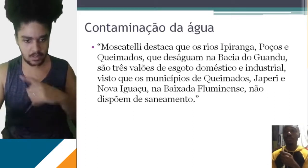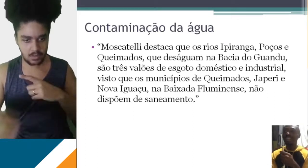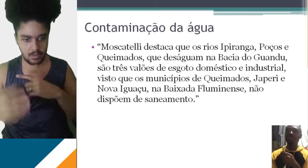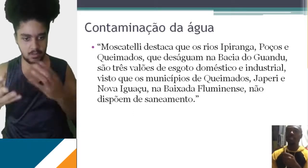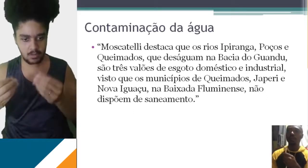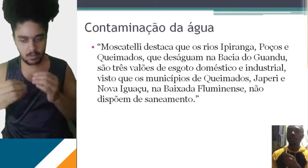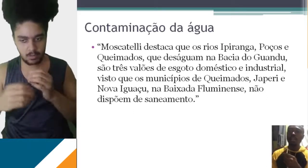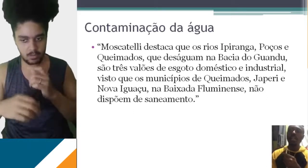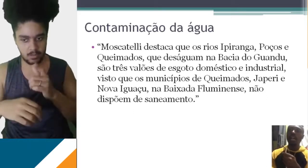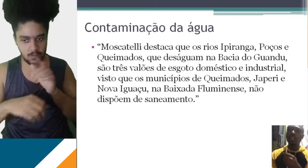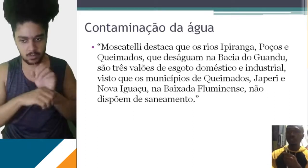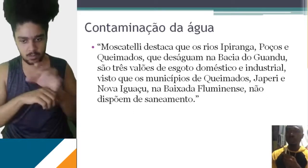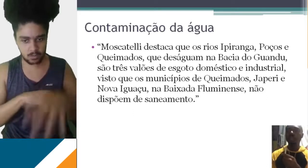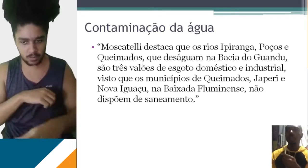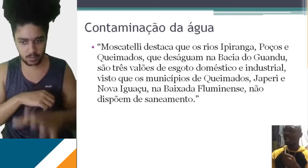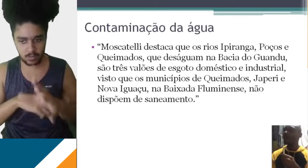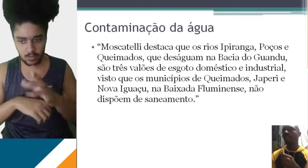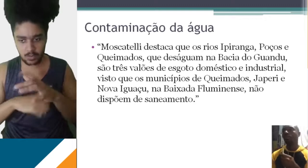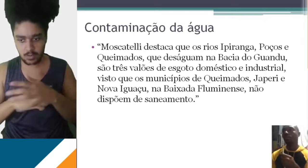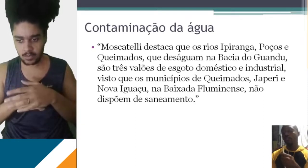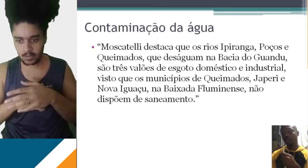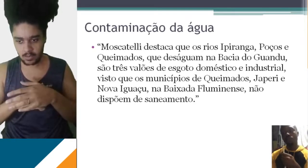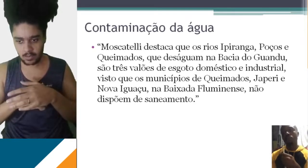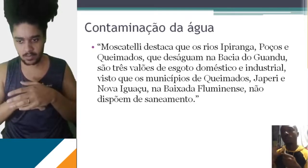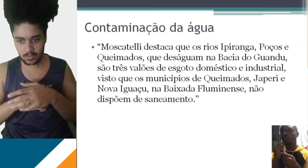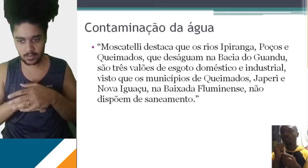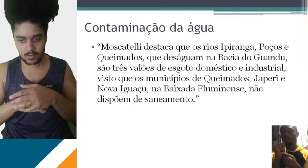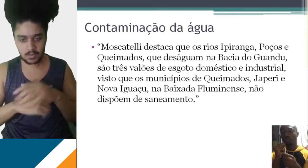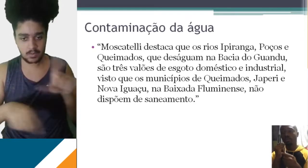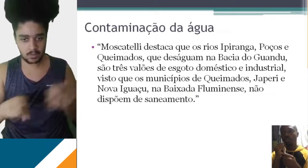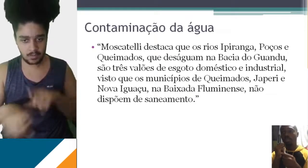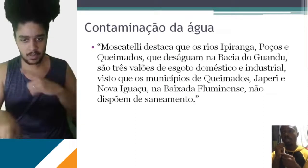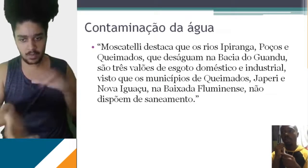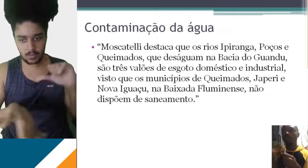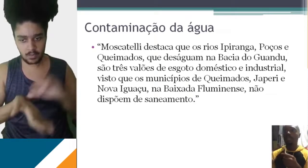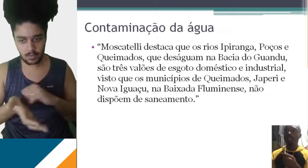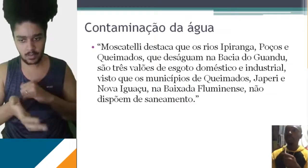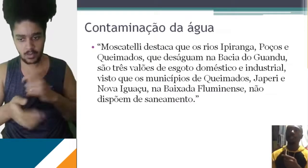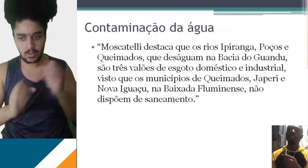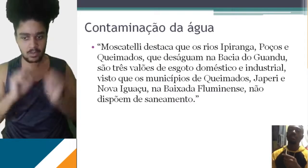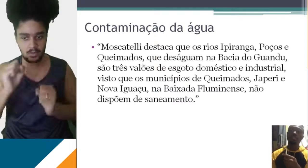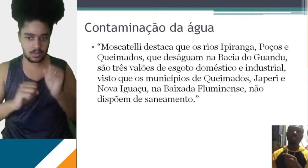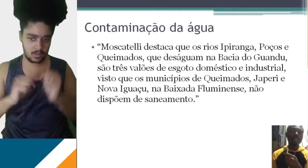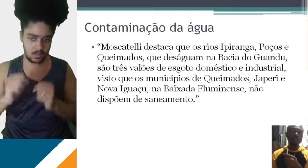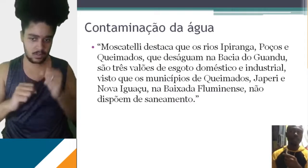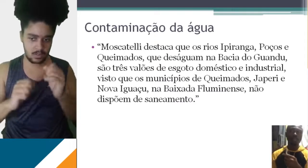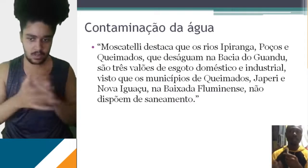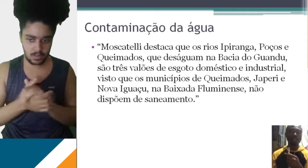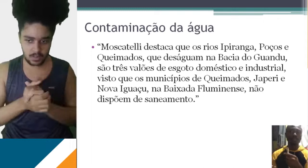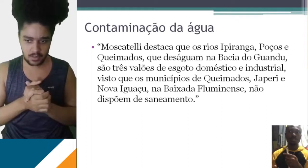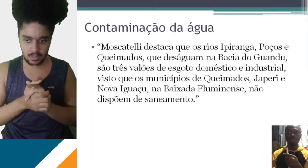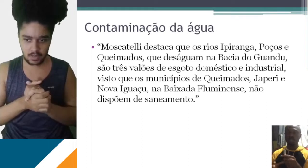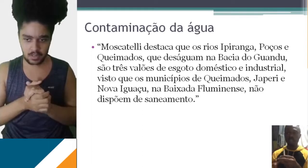esgoto doméstico e industrial, porque Novo Iguaçu, queimados, que também tem um polo industrial, Chaperi, são regiões que têm